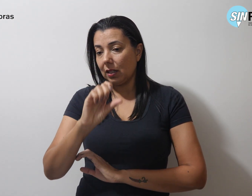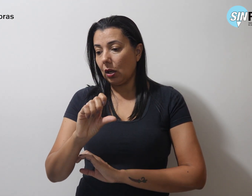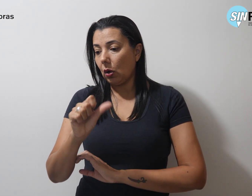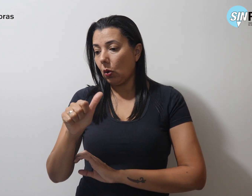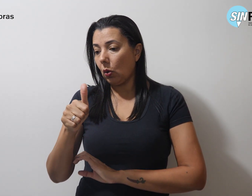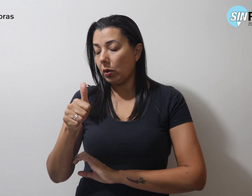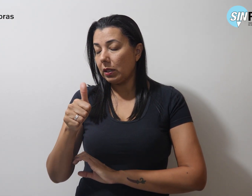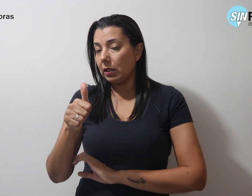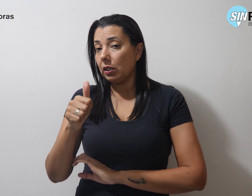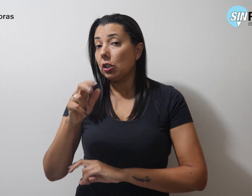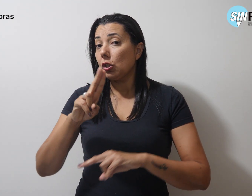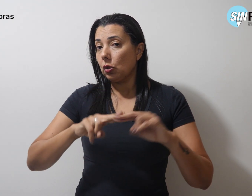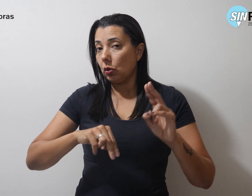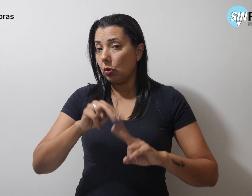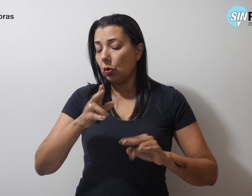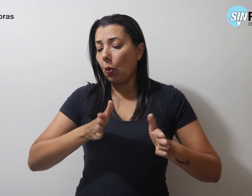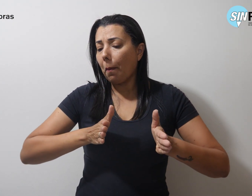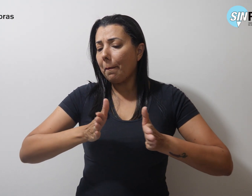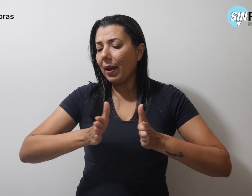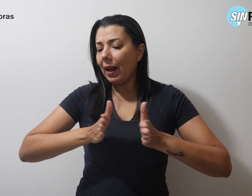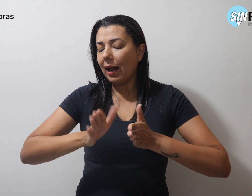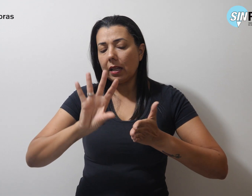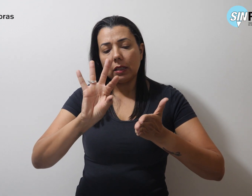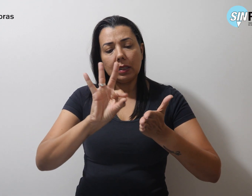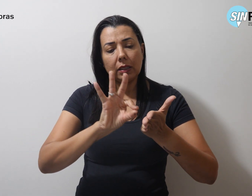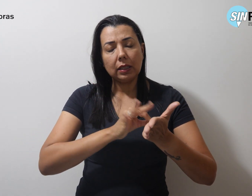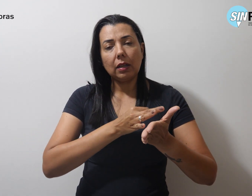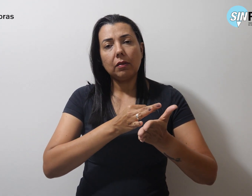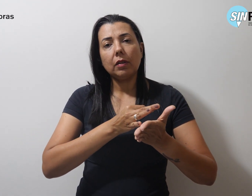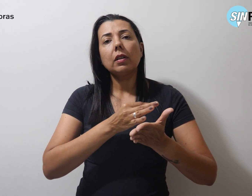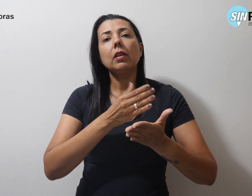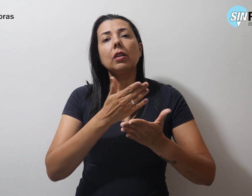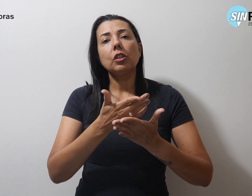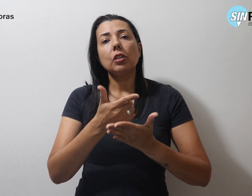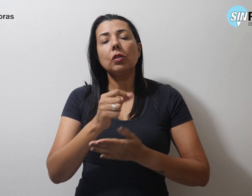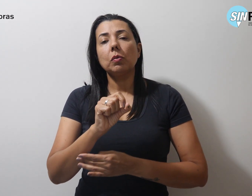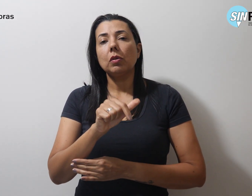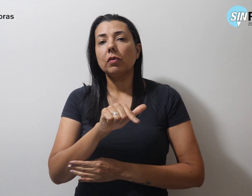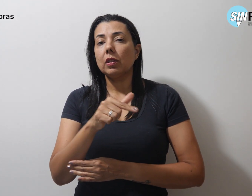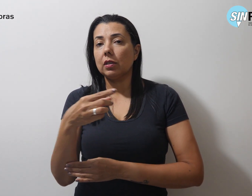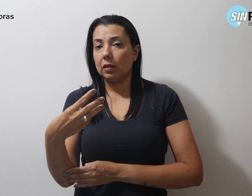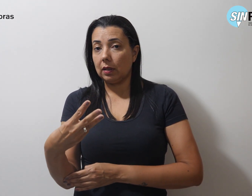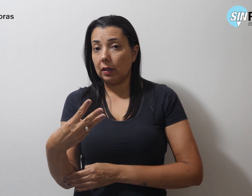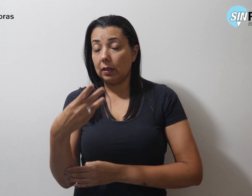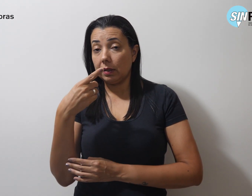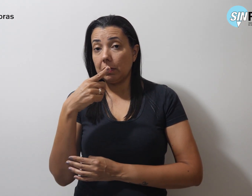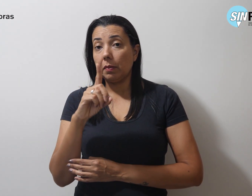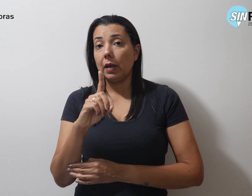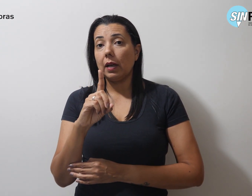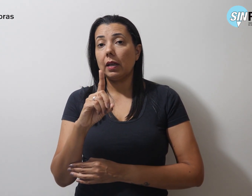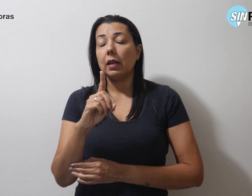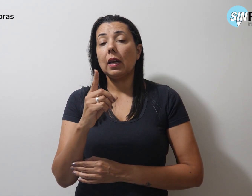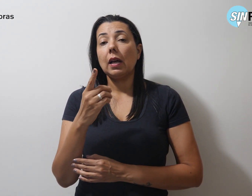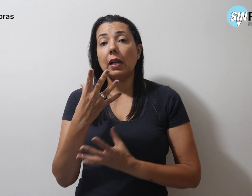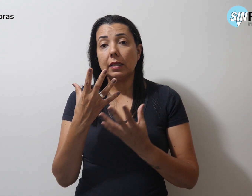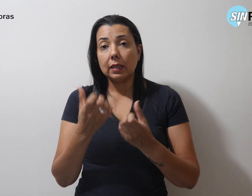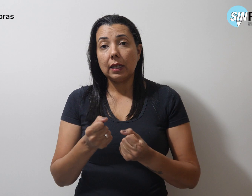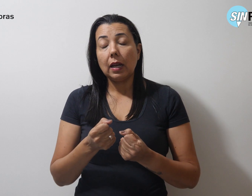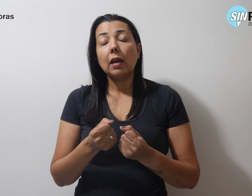7, o prazo para se inscrever no processo 2023 de concessão de aptidão para